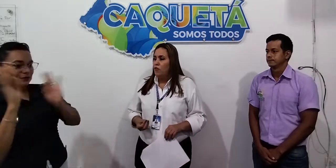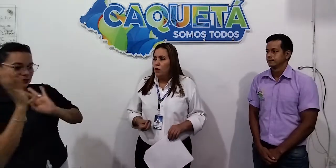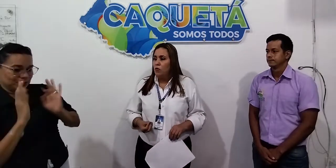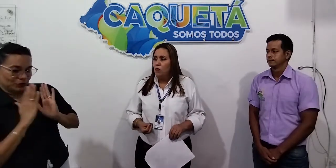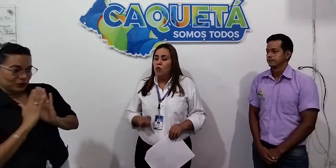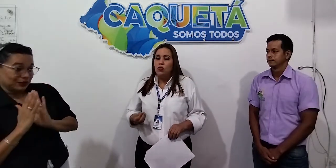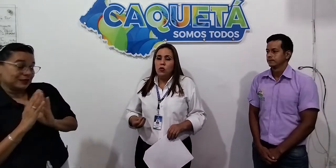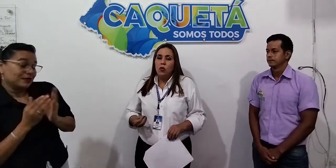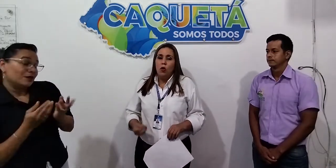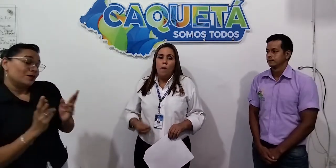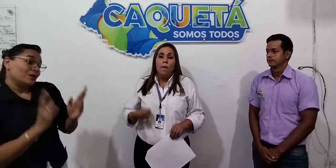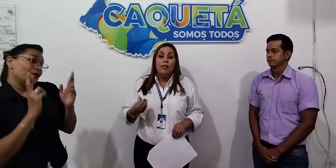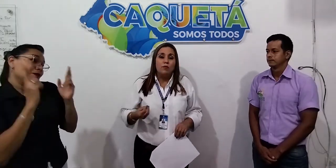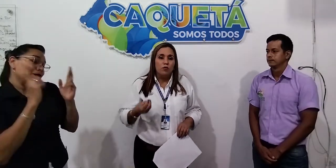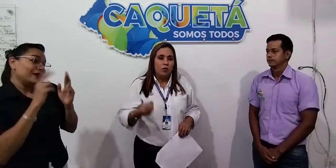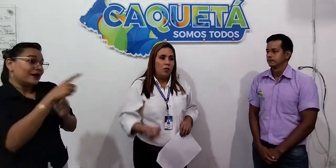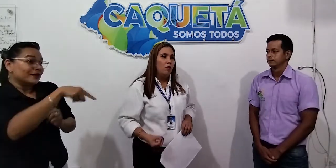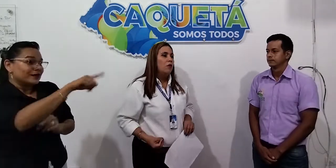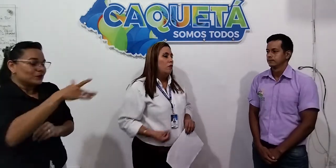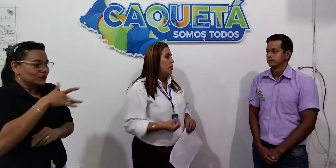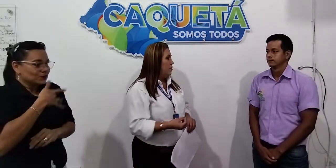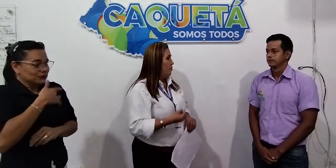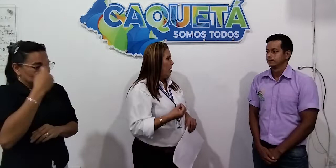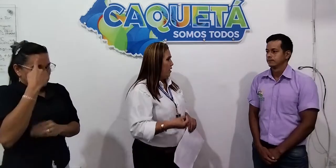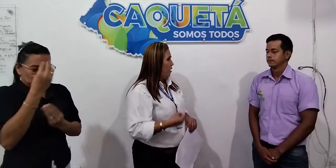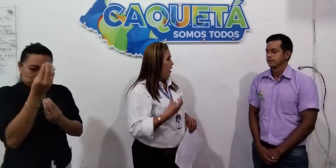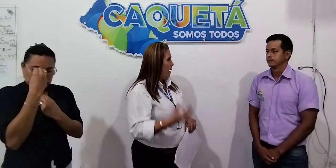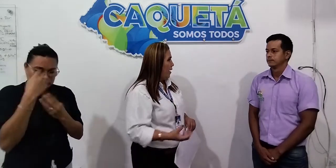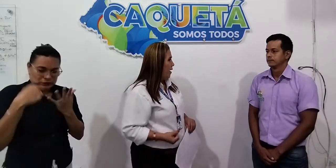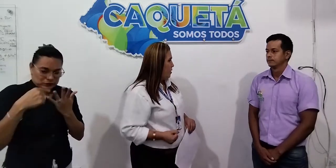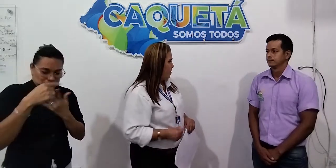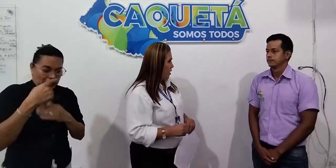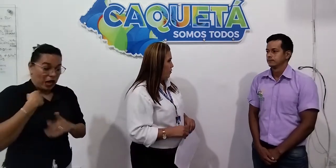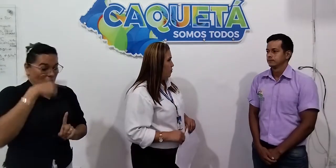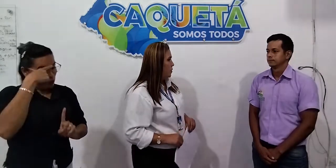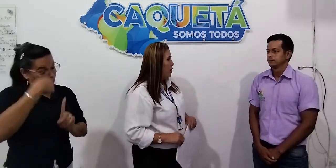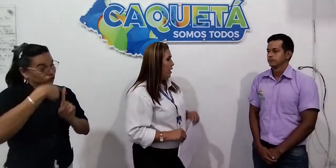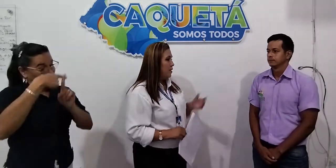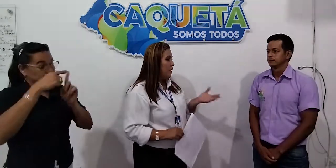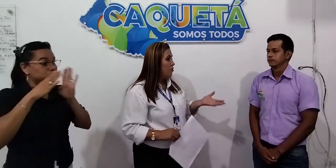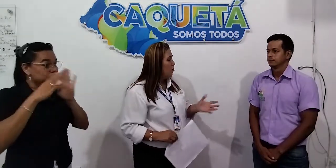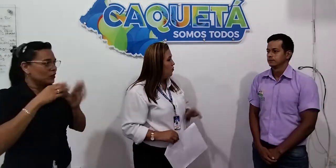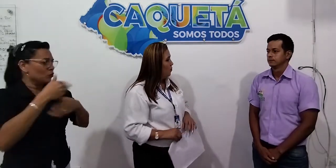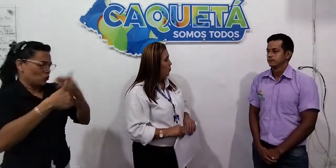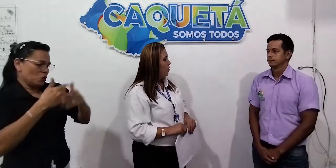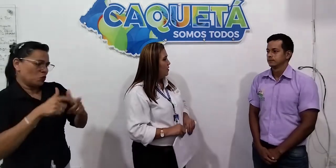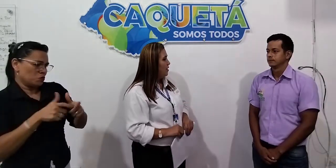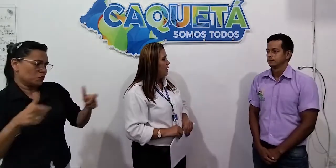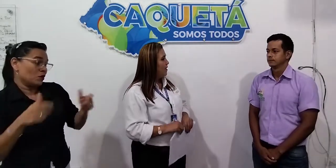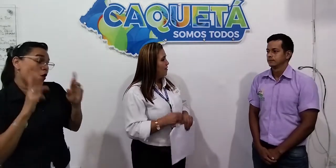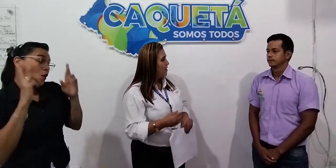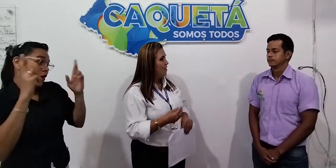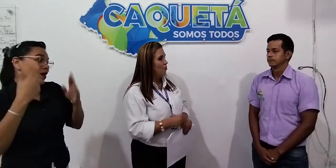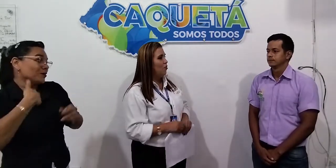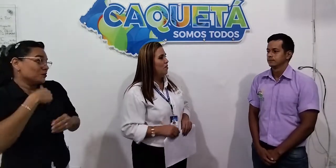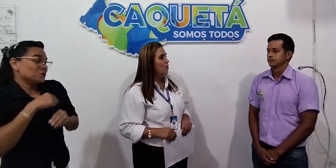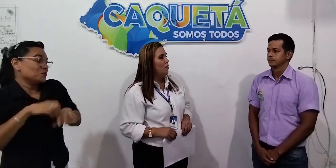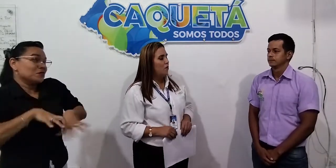efecto mucho más positivo de lo que se viene atendiendo. Esas son unas de las tantas acciones que venimos